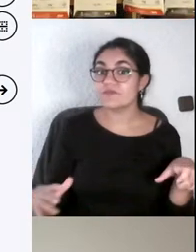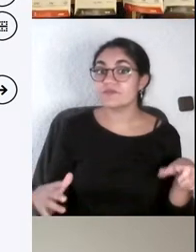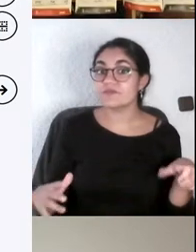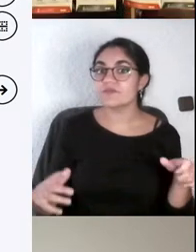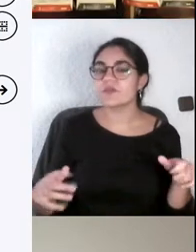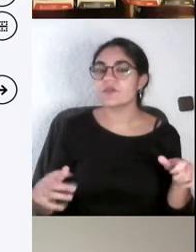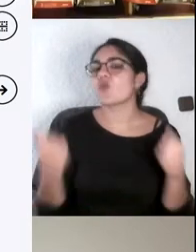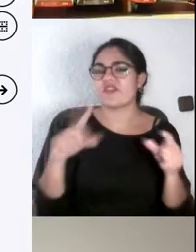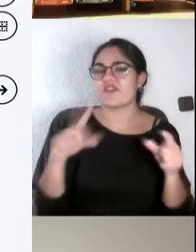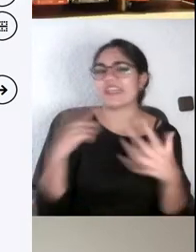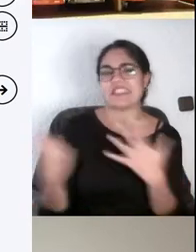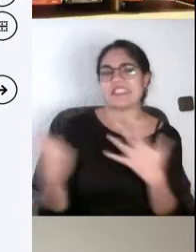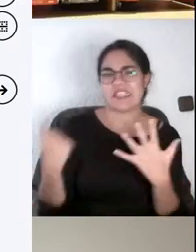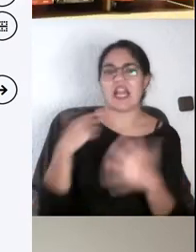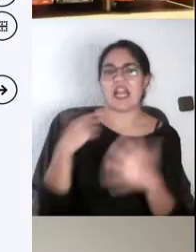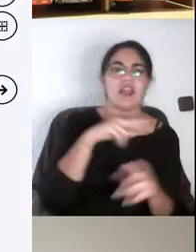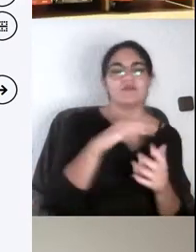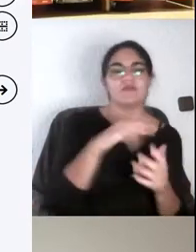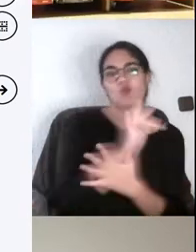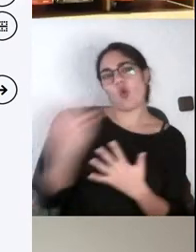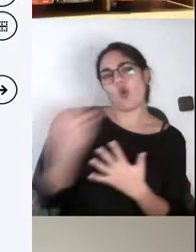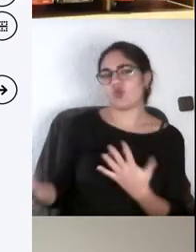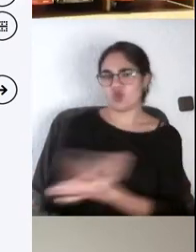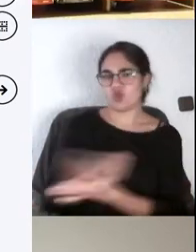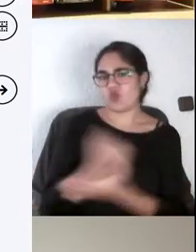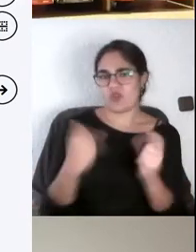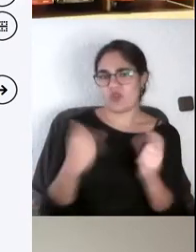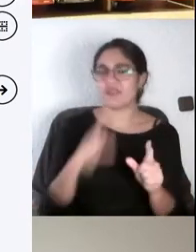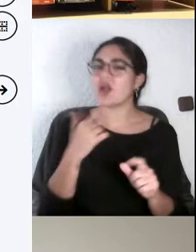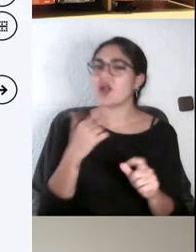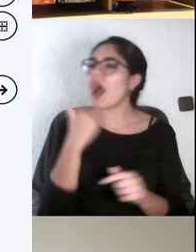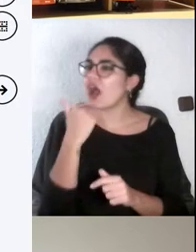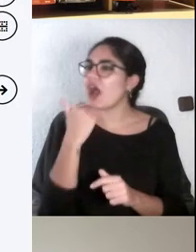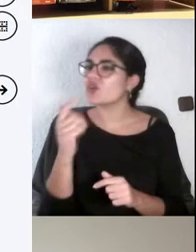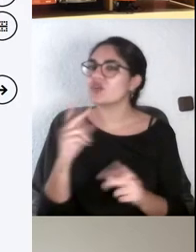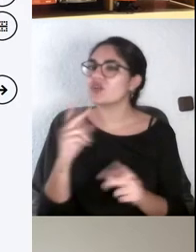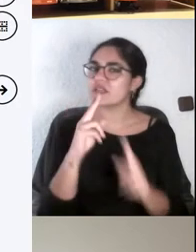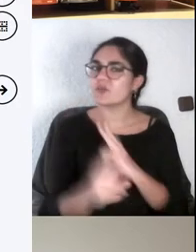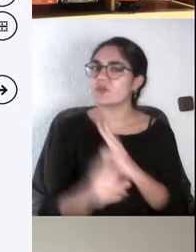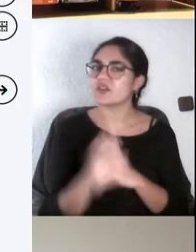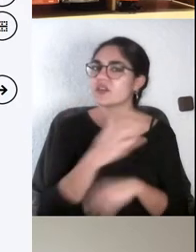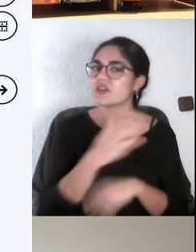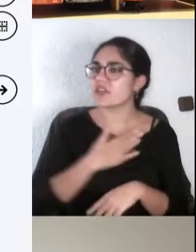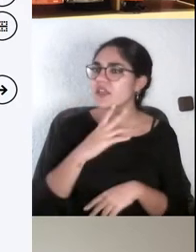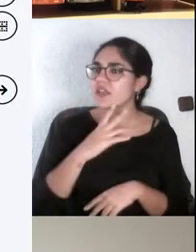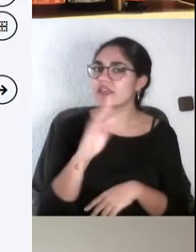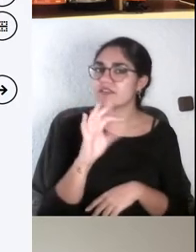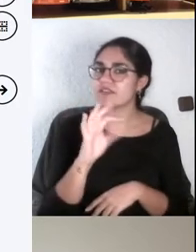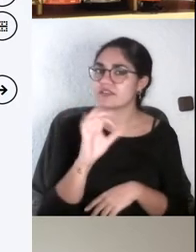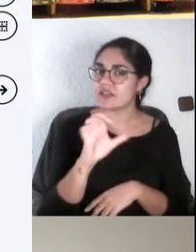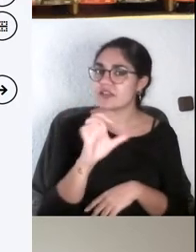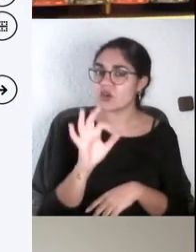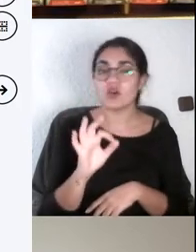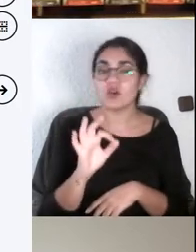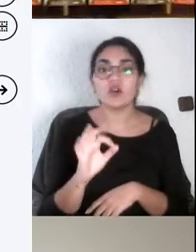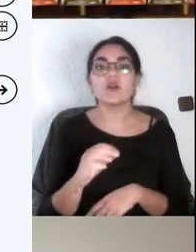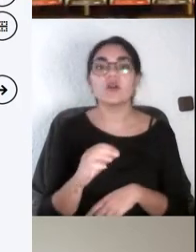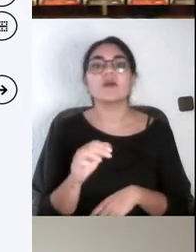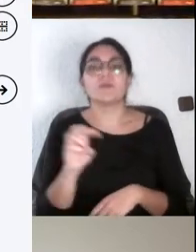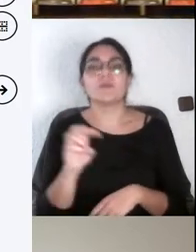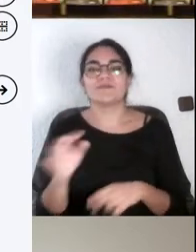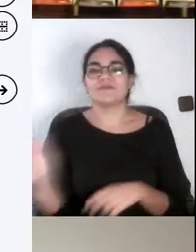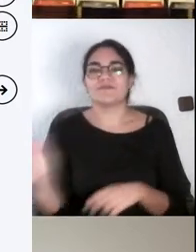¿vale? Pero ¿alguien de la mesa quiere comentar algo de lo que ha dicho Teo? ¿Unsanino? Pedro. Venga, Pedro.